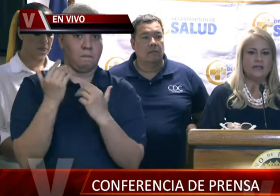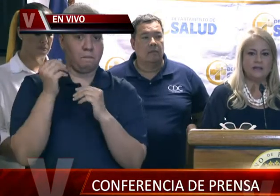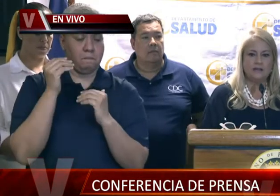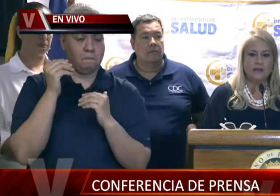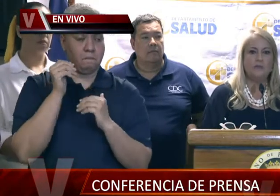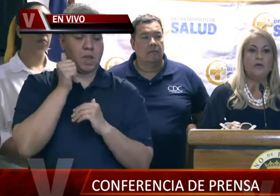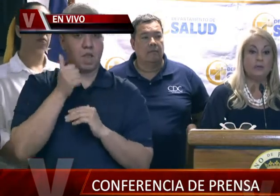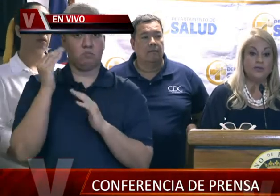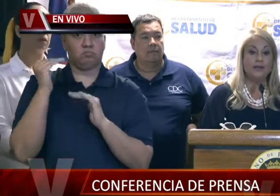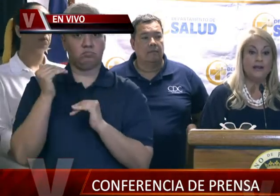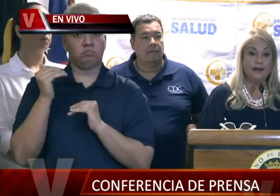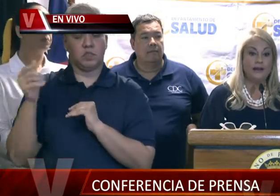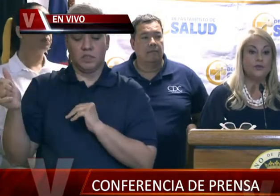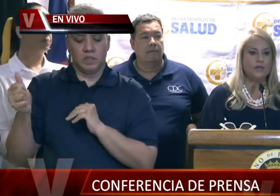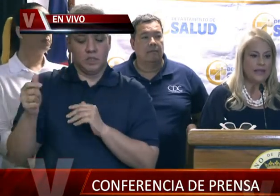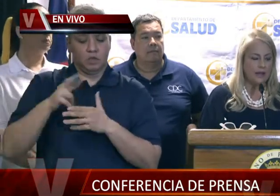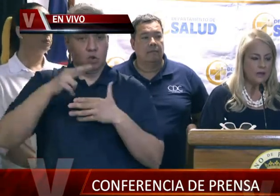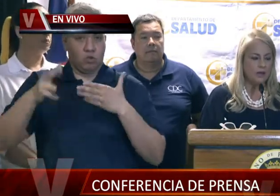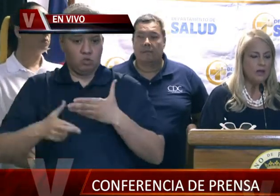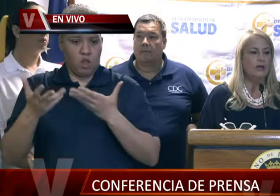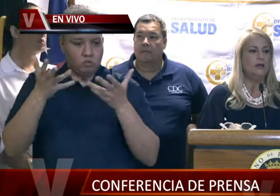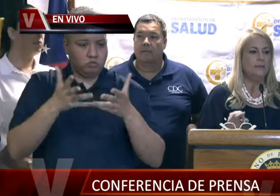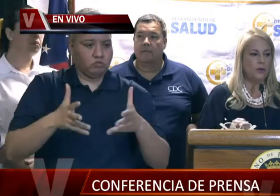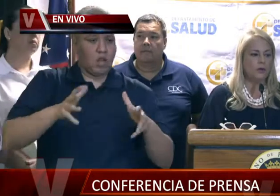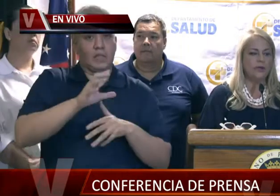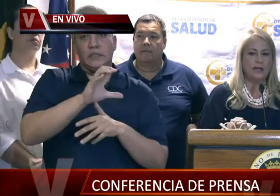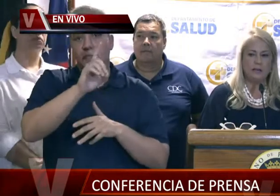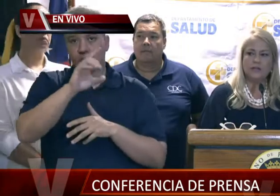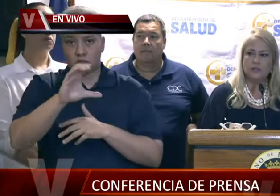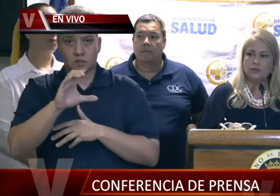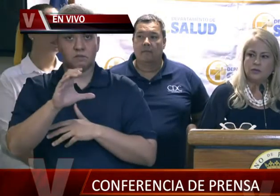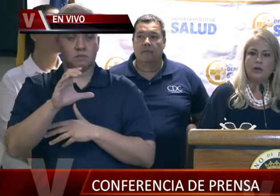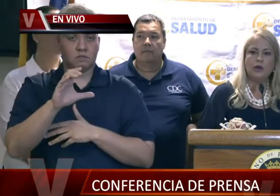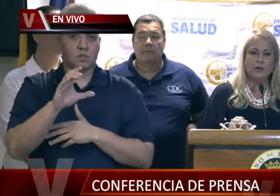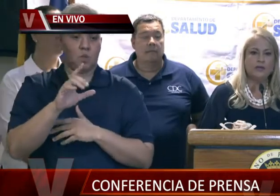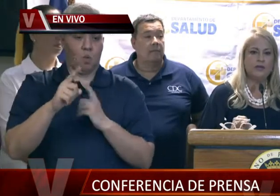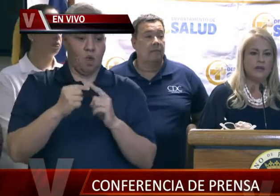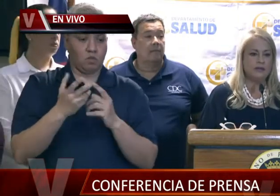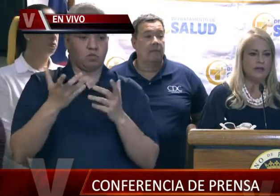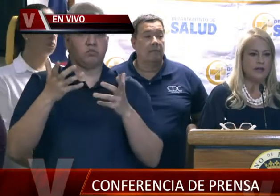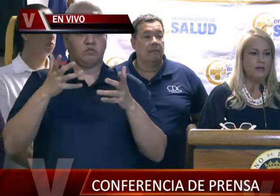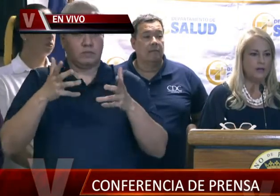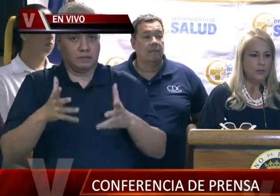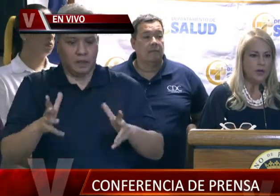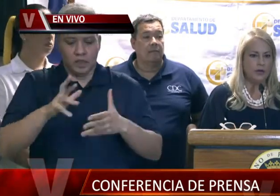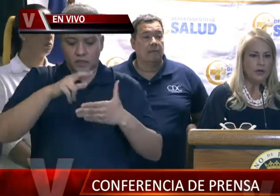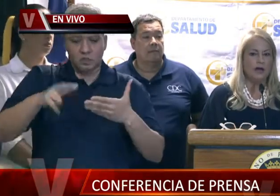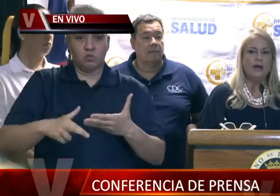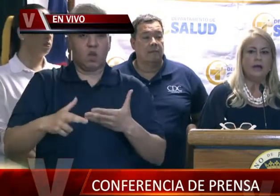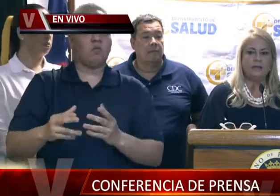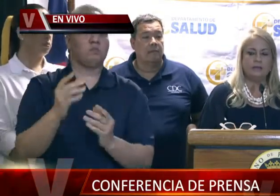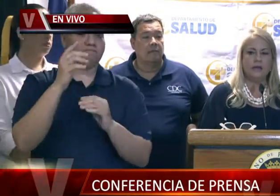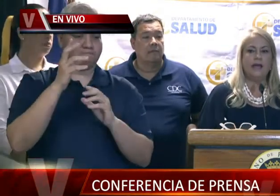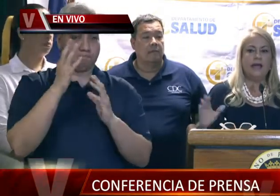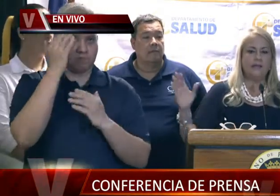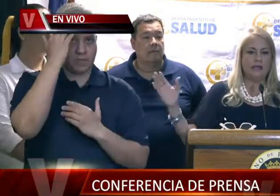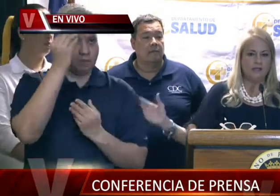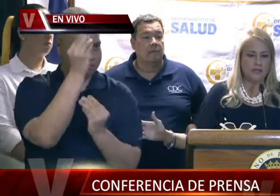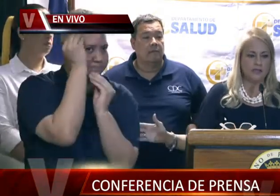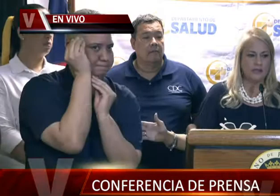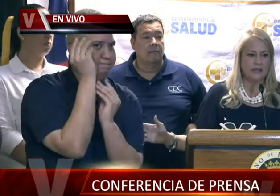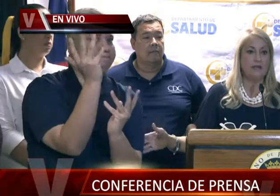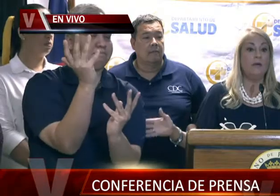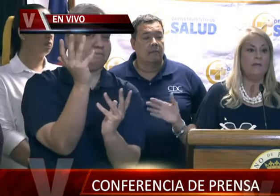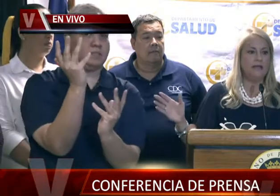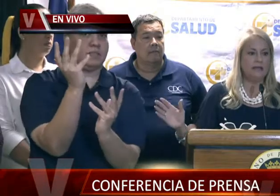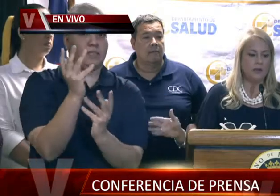lleguen al CDC y podamos tener el resultado. Tan pronto tengamos el resultado, lo vamos a dejar saber a nuestro pueblo. Así que el Task